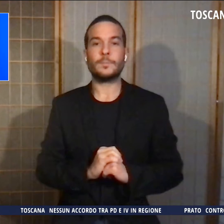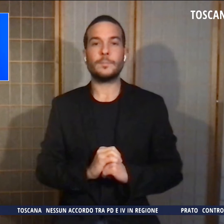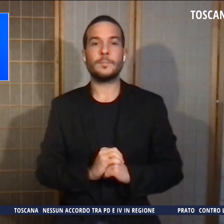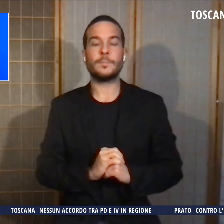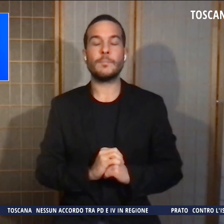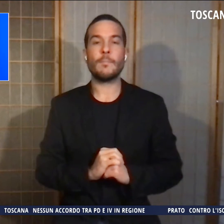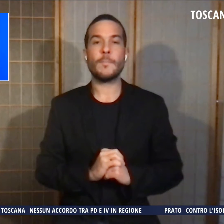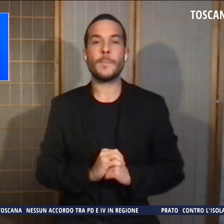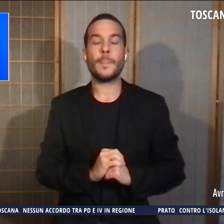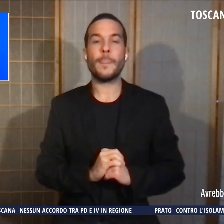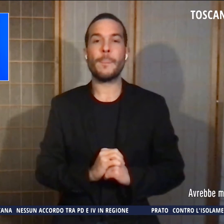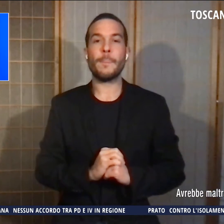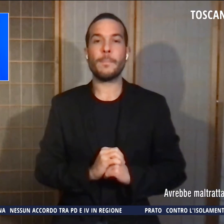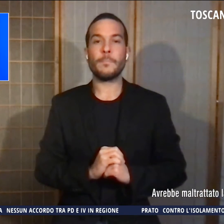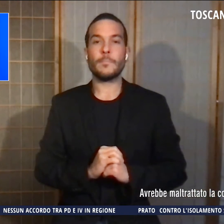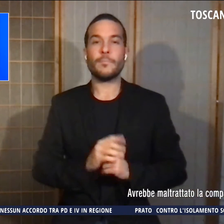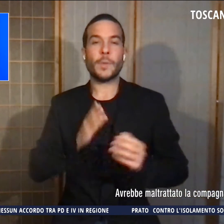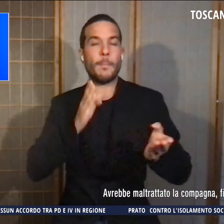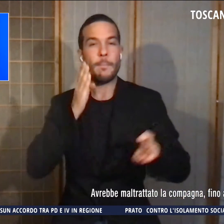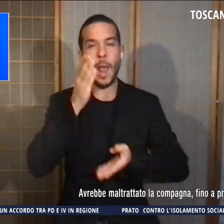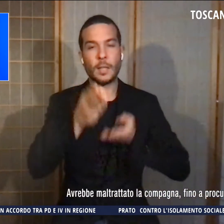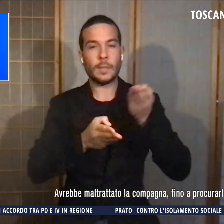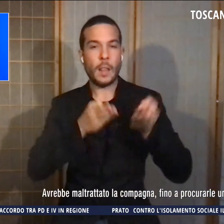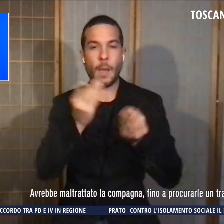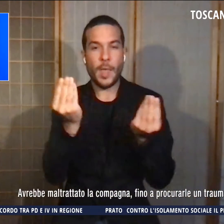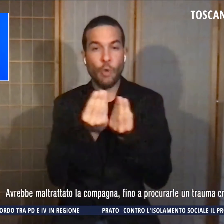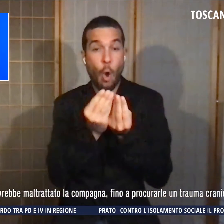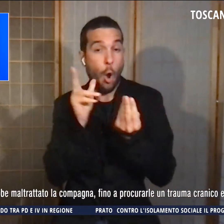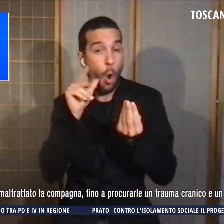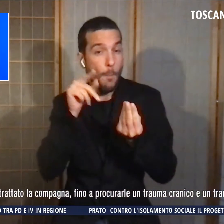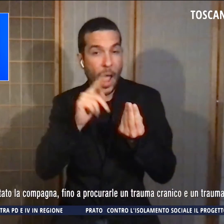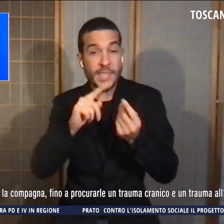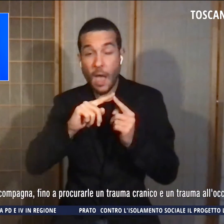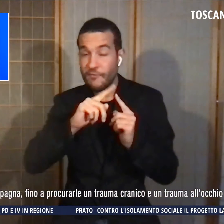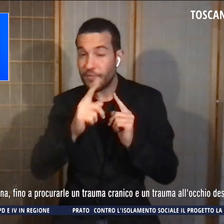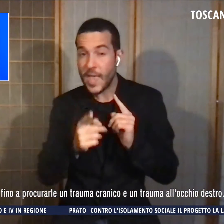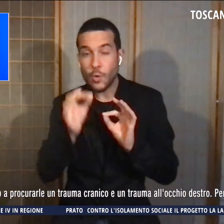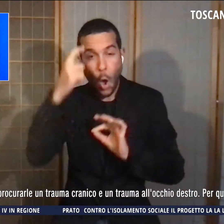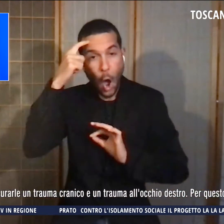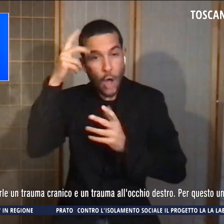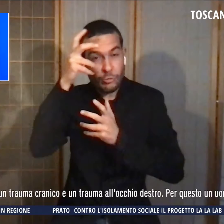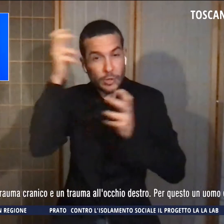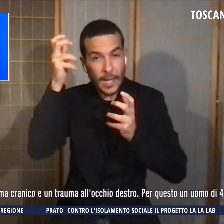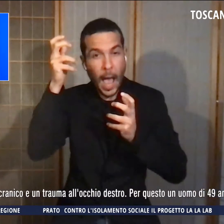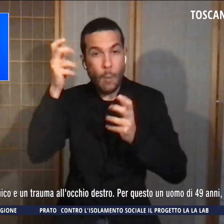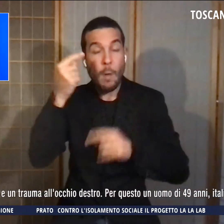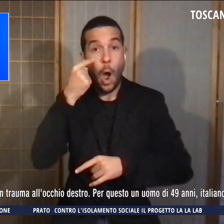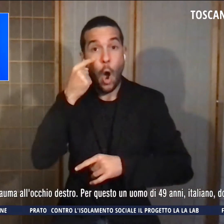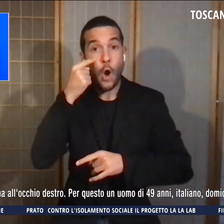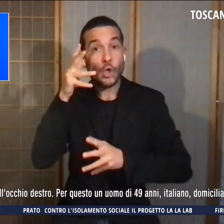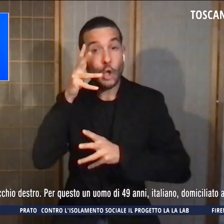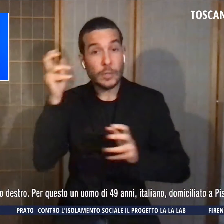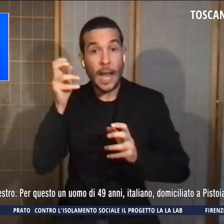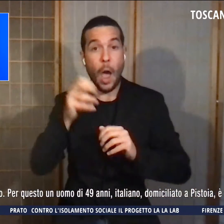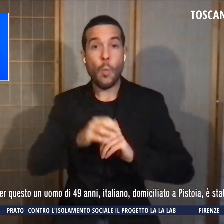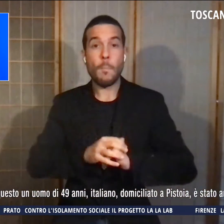Avrebbe maltrattato la compagna fino a procurarle un trauma cranico e un trauma all'occhio destro. Per questo